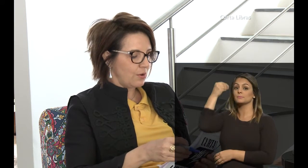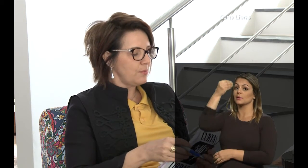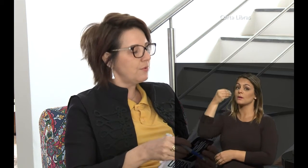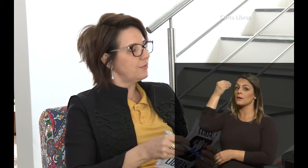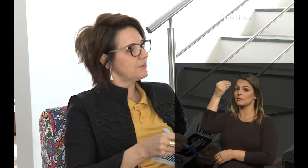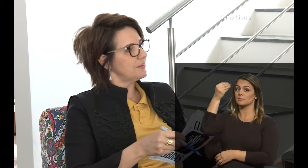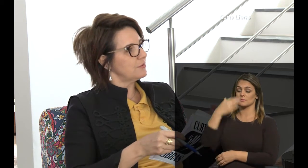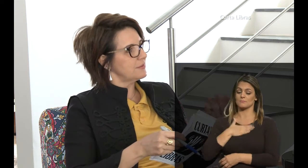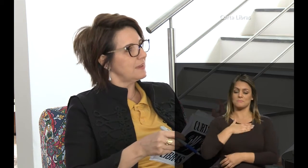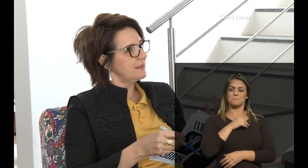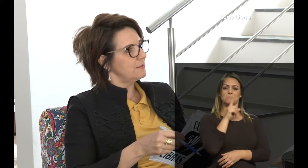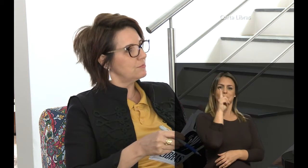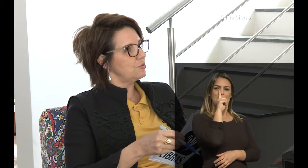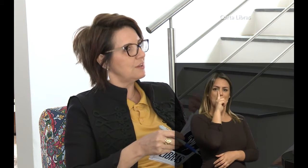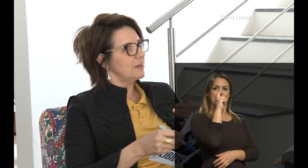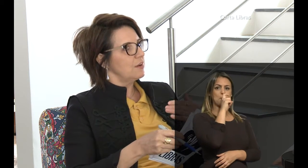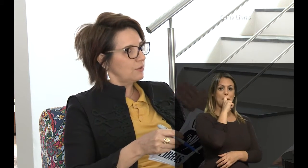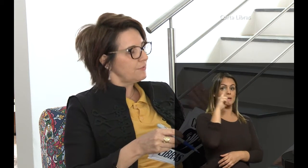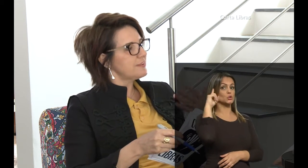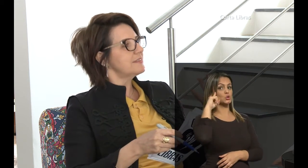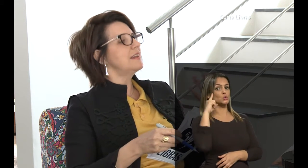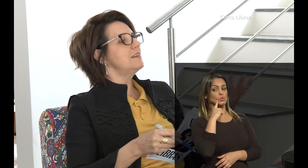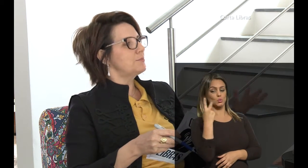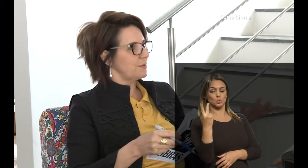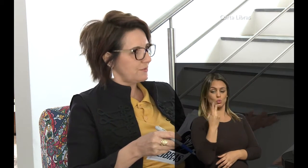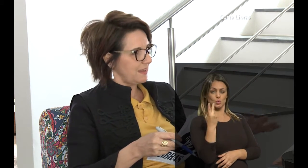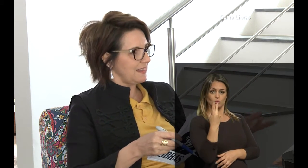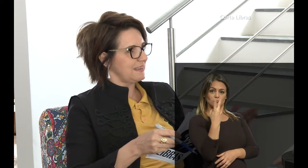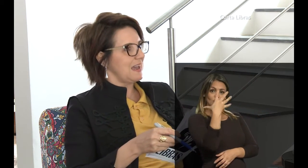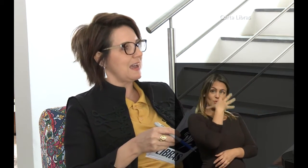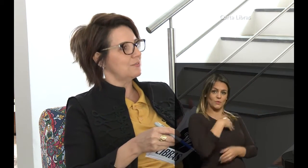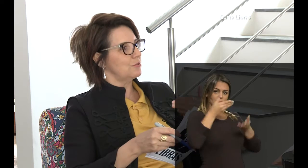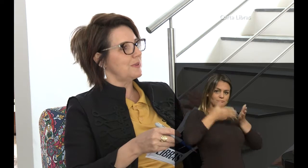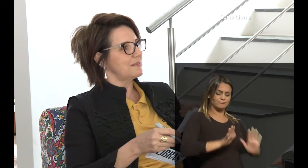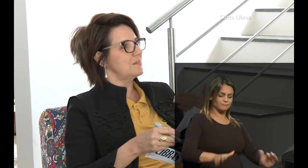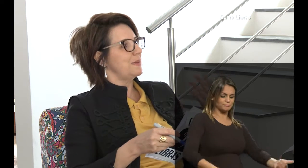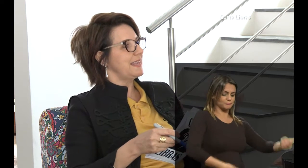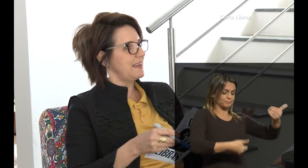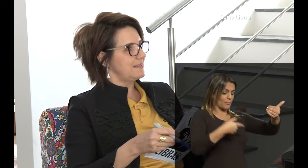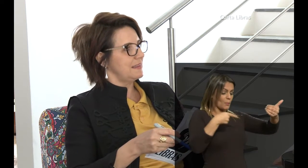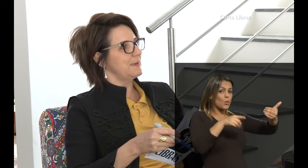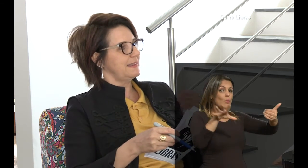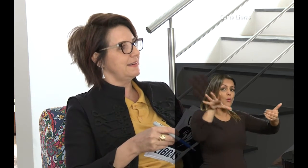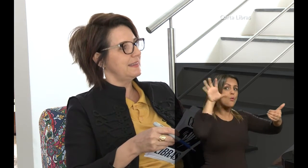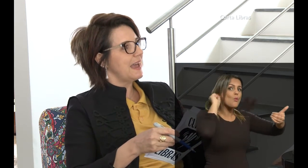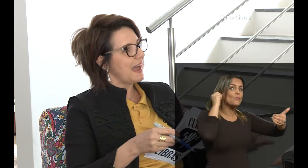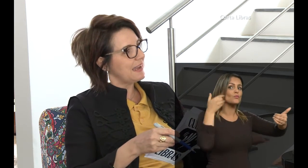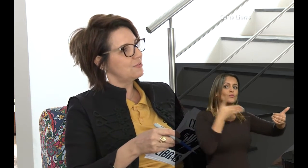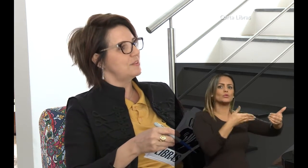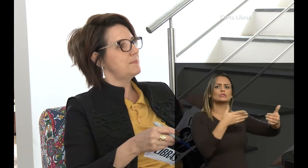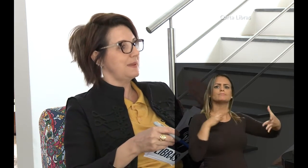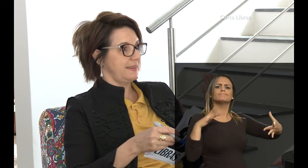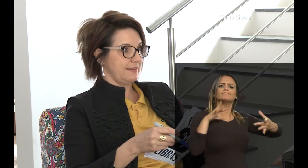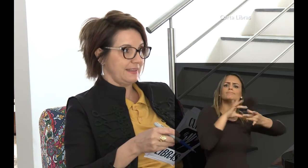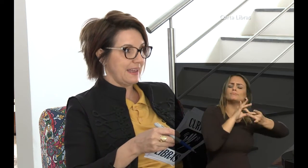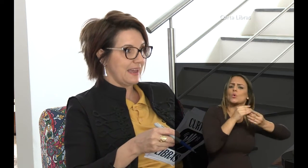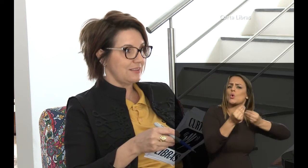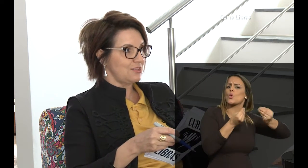como vocês gostariam de... o que vocês teriam para nos relatar sobre essa experiência de maternidade, de paternidade,